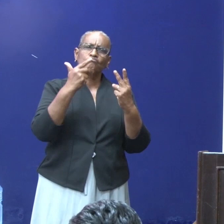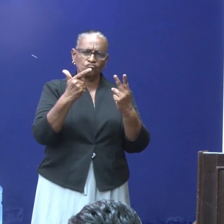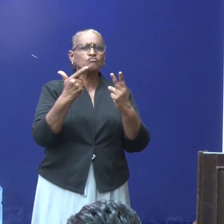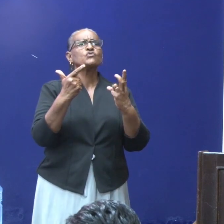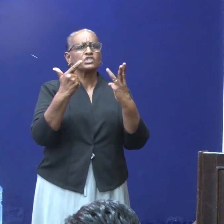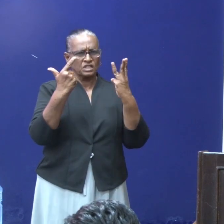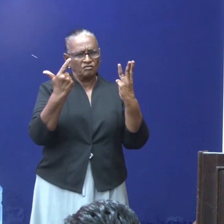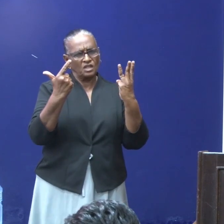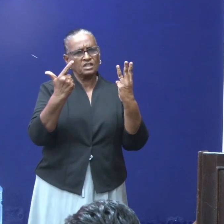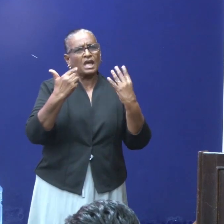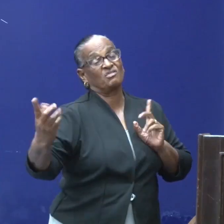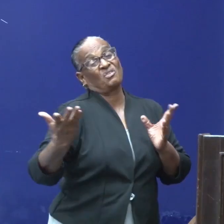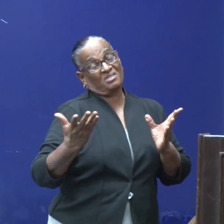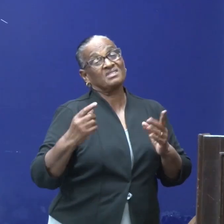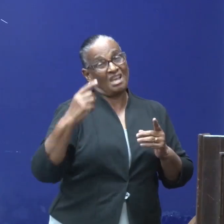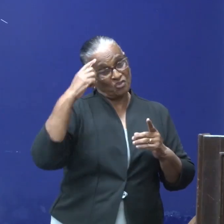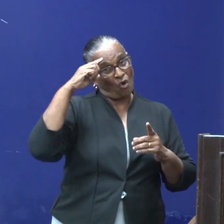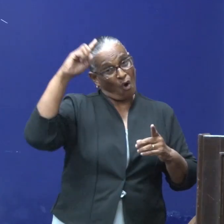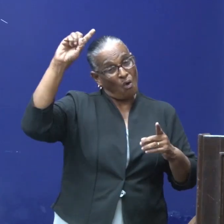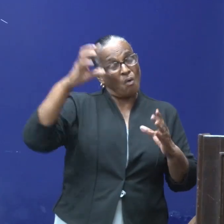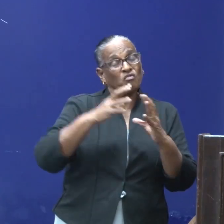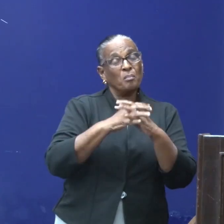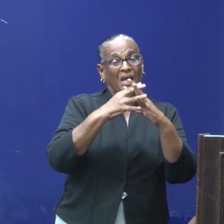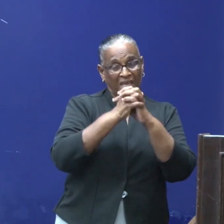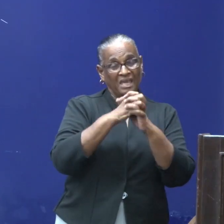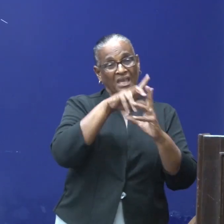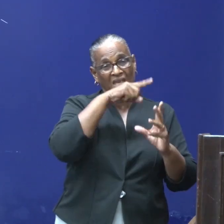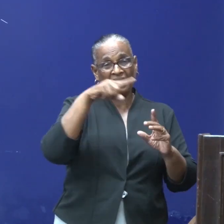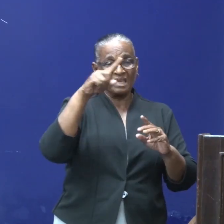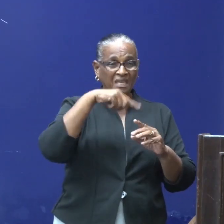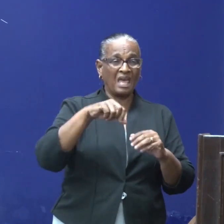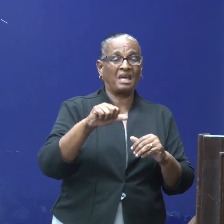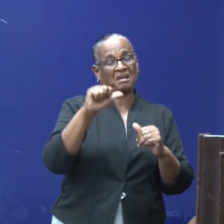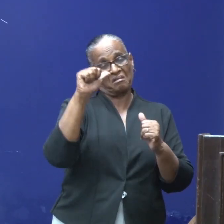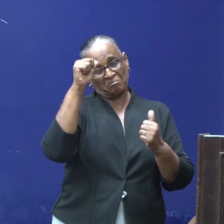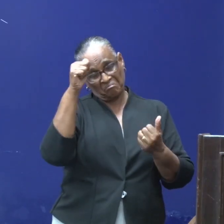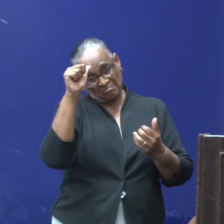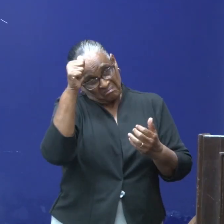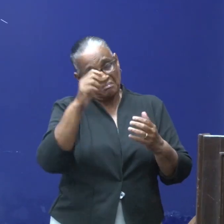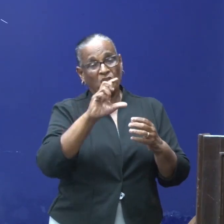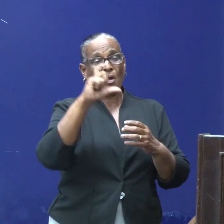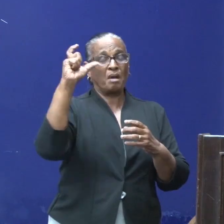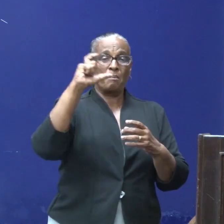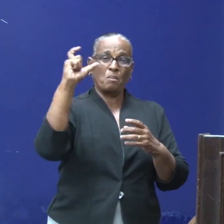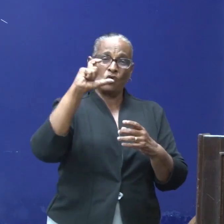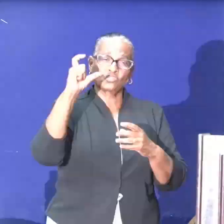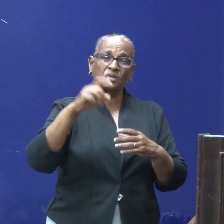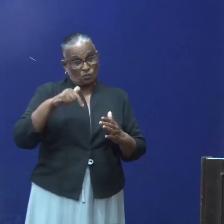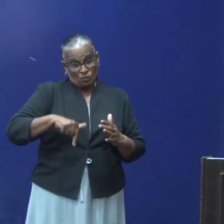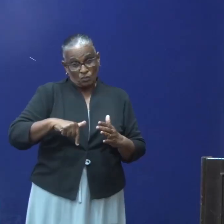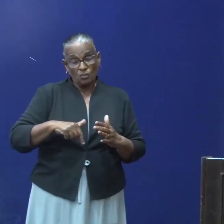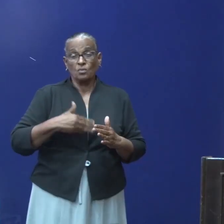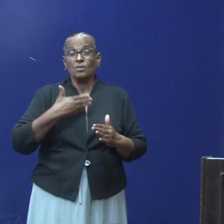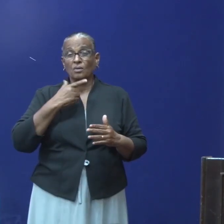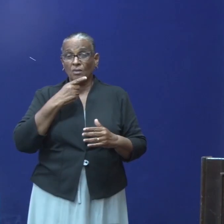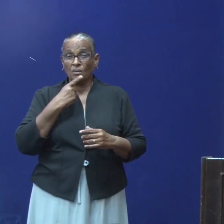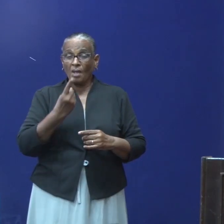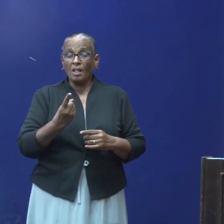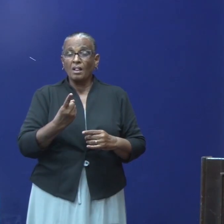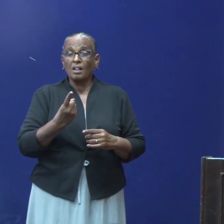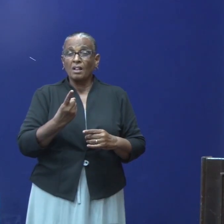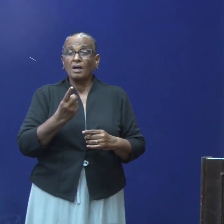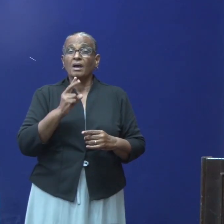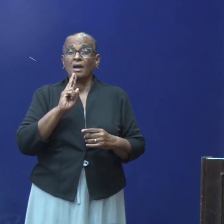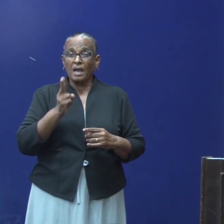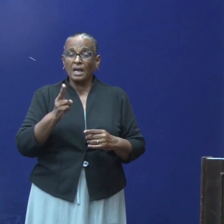zei Luciano Truineman, directeur Algemeen Beheer en Consulaire Zaken van het ministerie van Buitenlandse Zaken. Gisteren op de dagelijkse